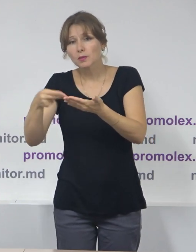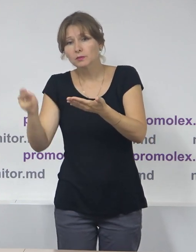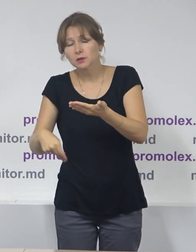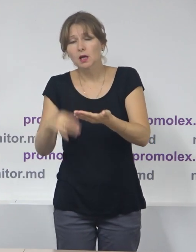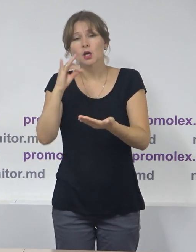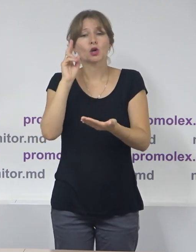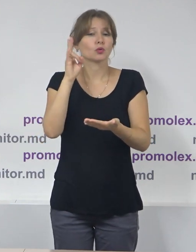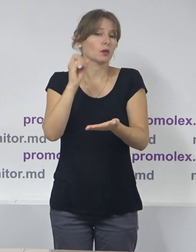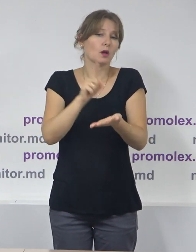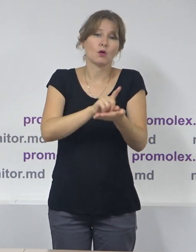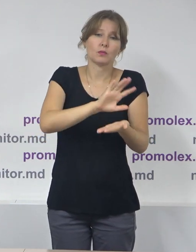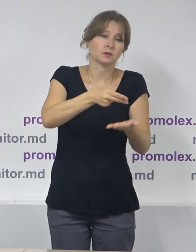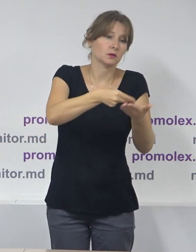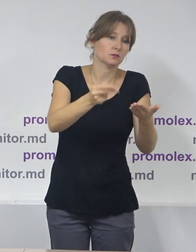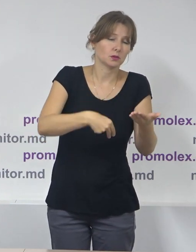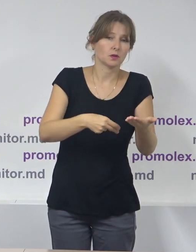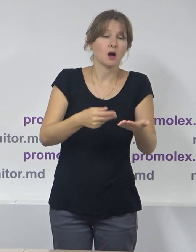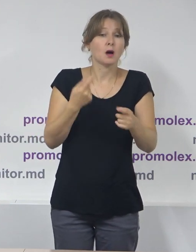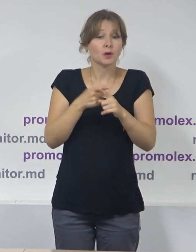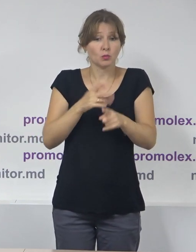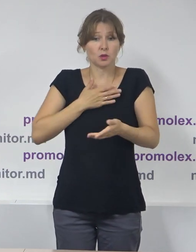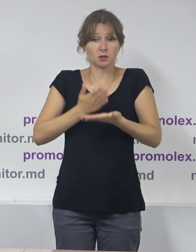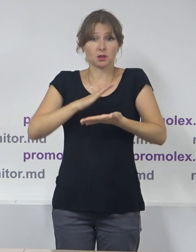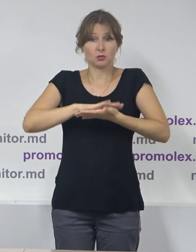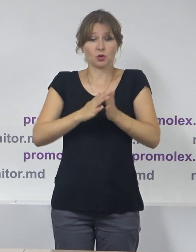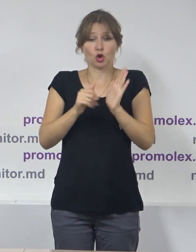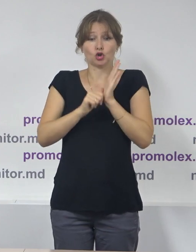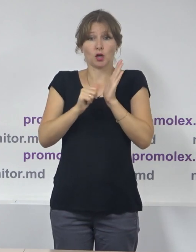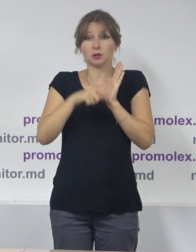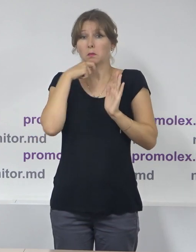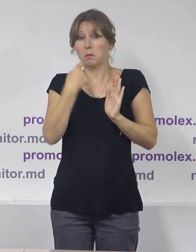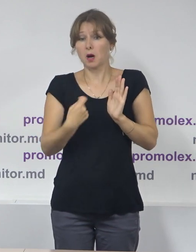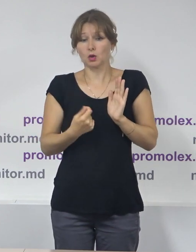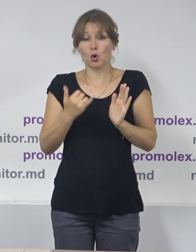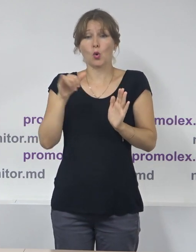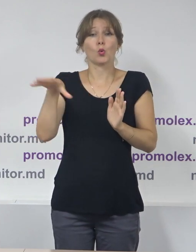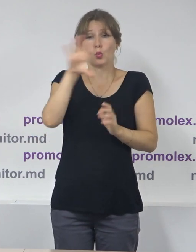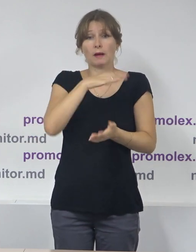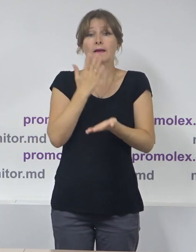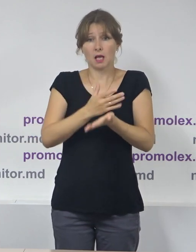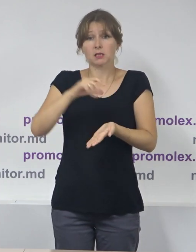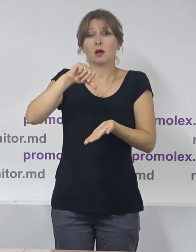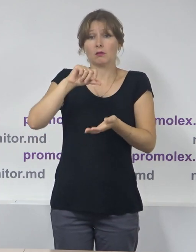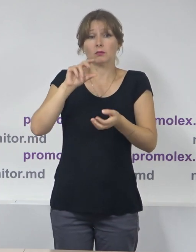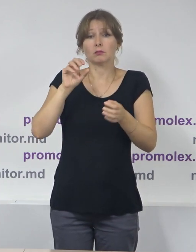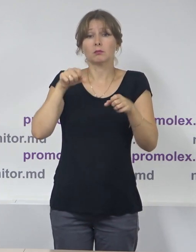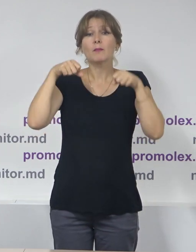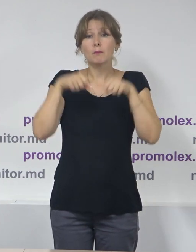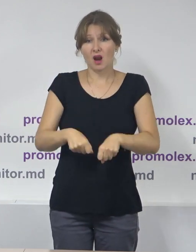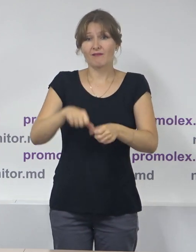nu este obligat pentru că avem o situație în care din acele 60 de partide care spuneam că au dreptul de a participa la alegeri,